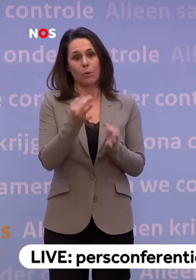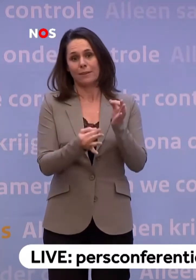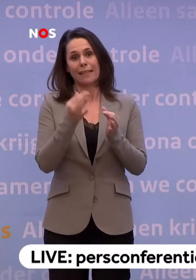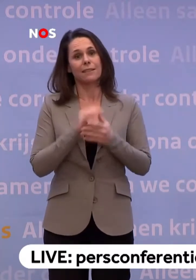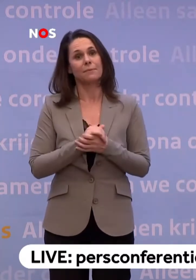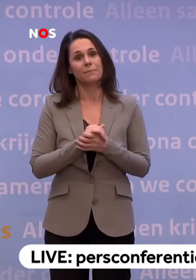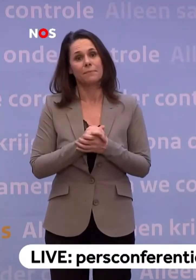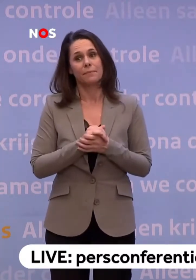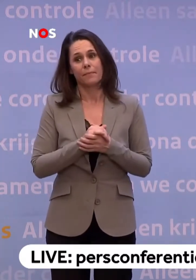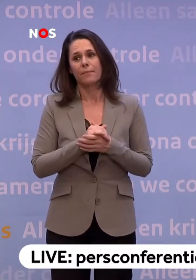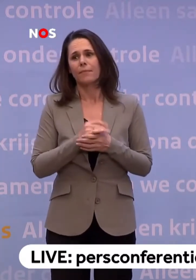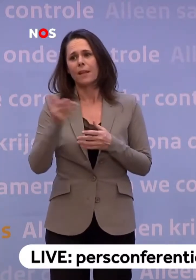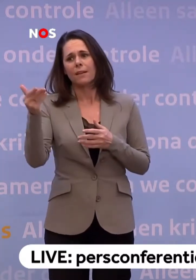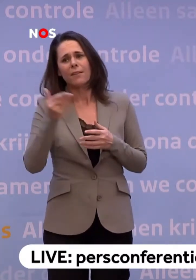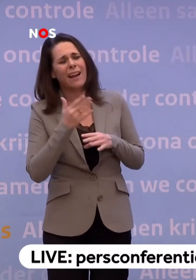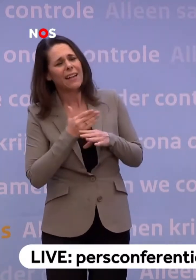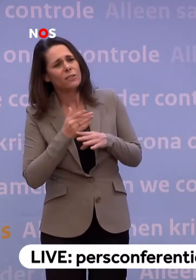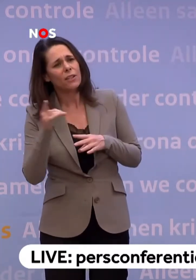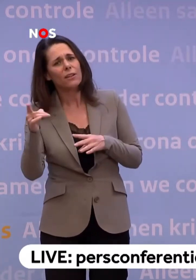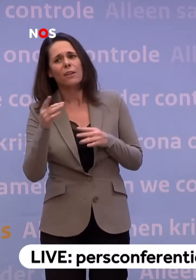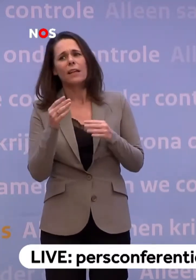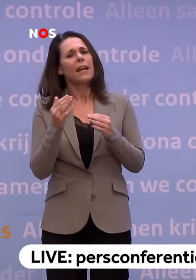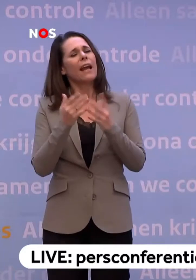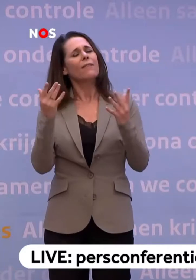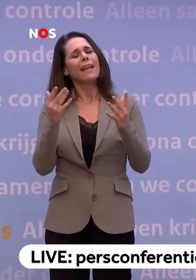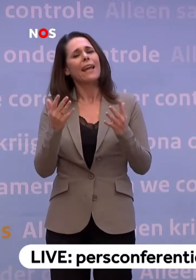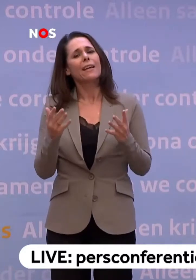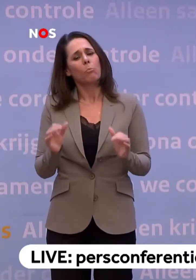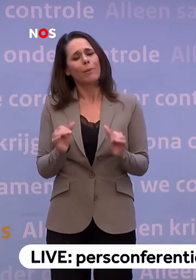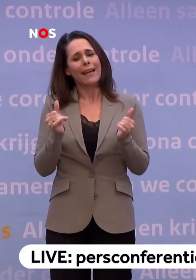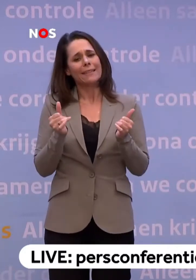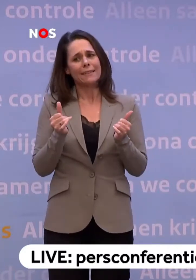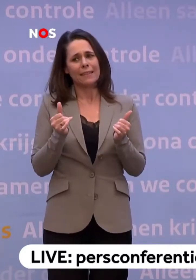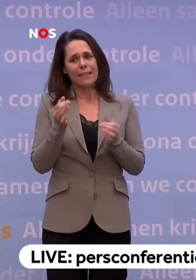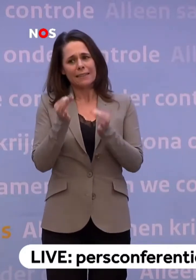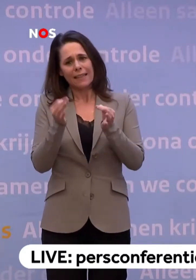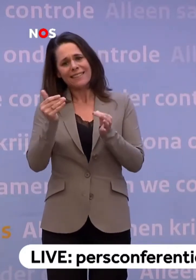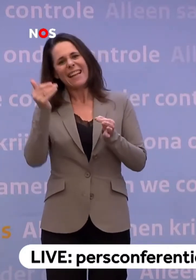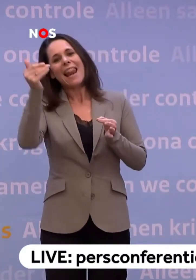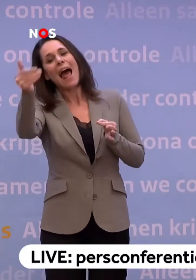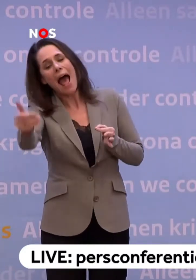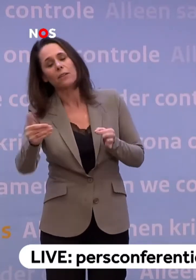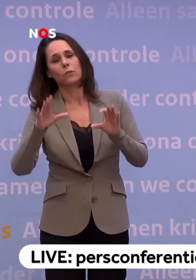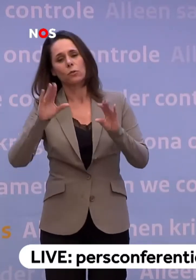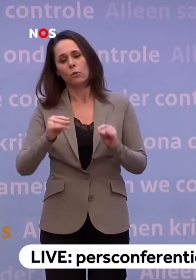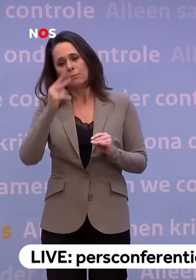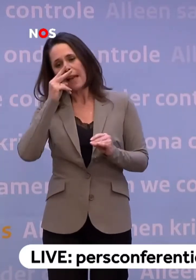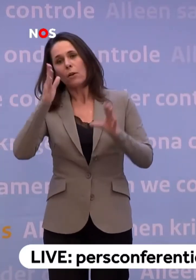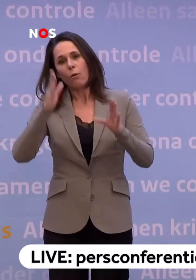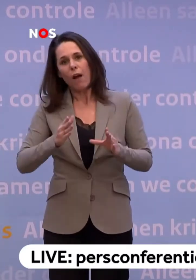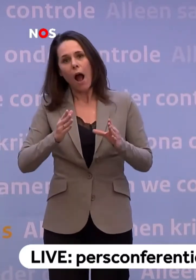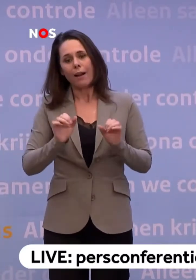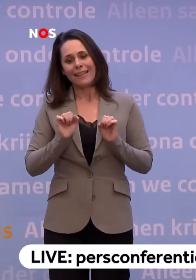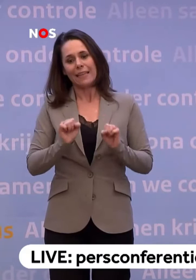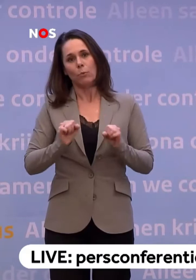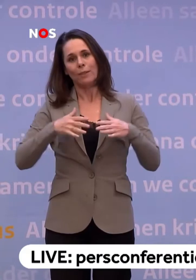testbeleid. En per wanneer gaat u dan ook inzetten op die tests... ...die u achteraf kunt afnemen bij mensen... ...om te kijken of ze al immuniteit hebben